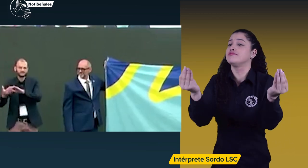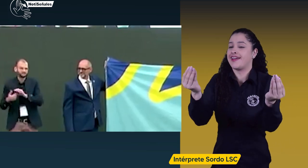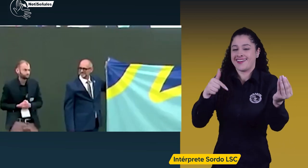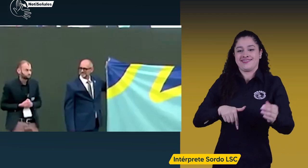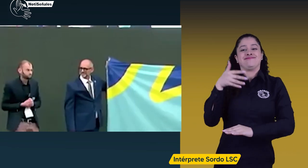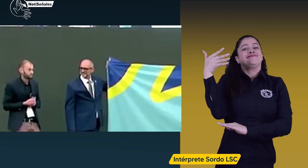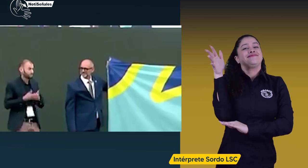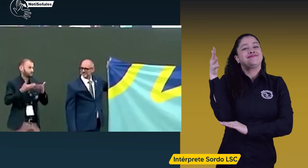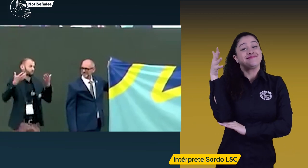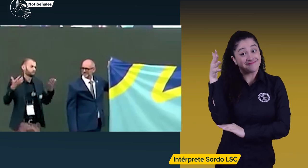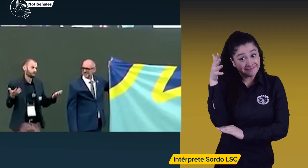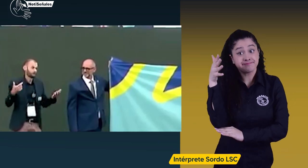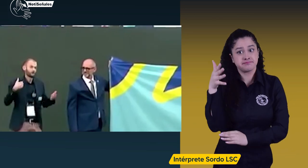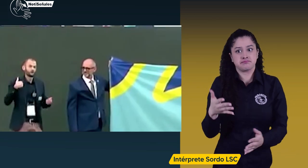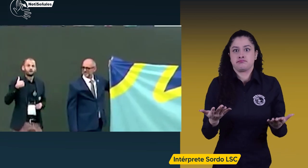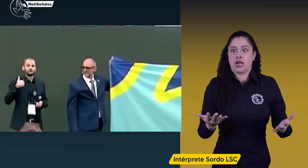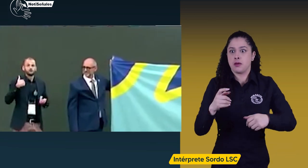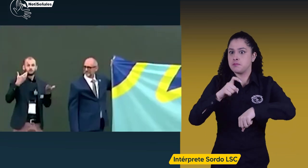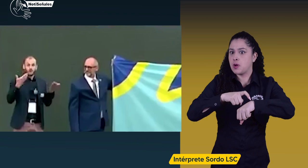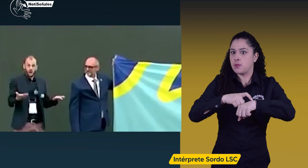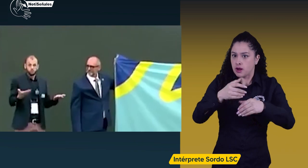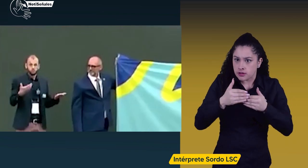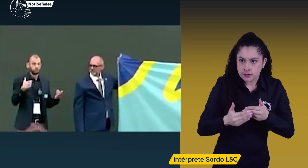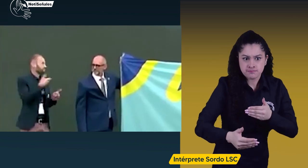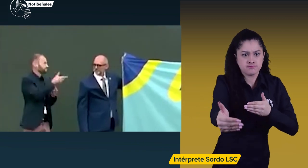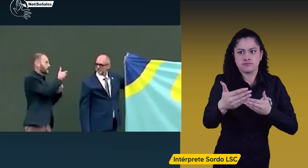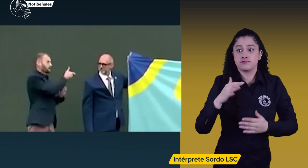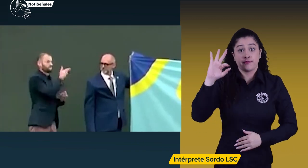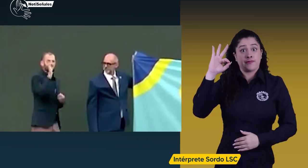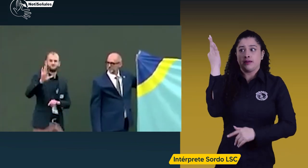Es una bandera que surgió en Francia, pero que es para todo el mundo.